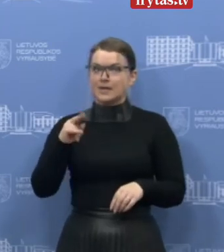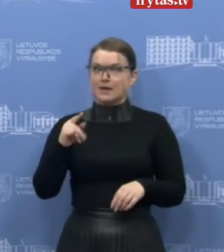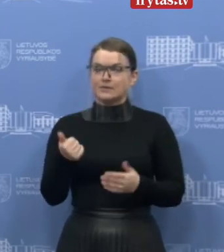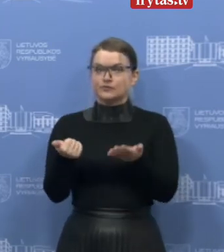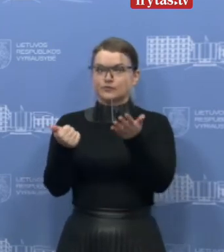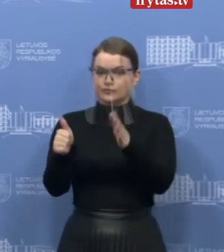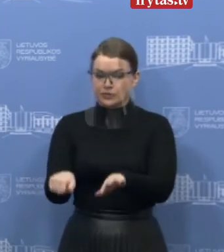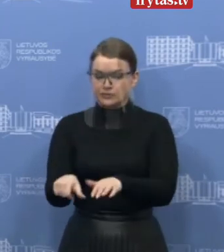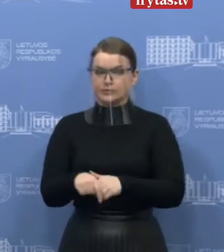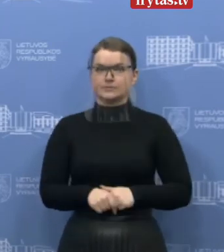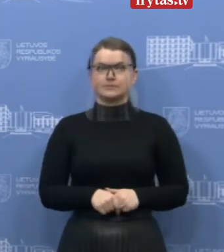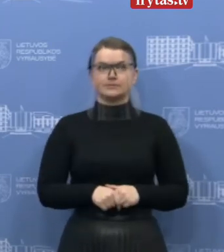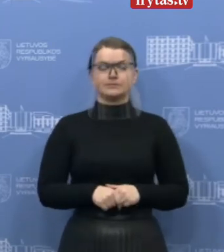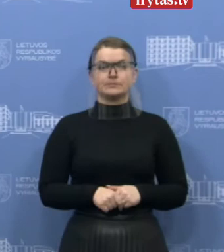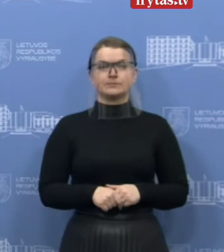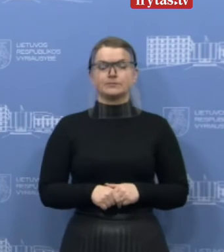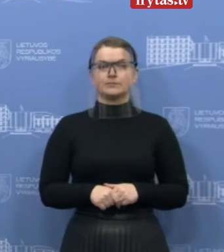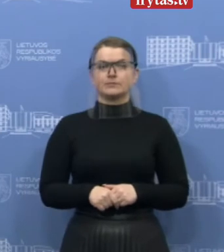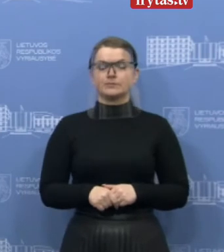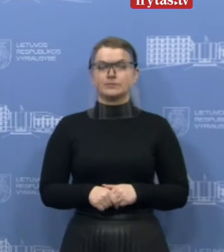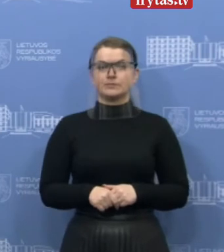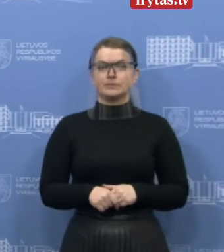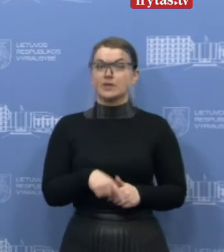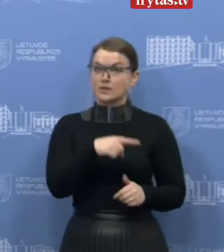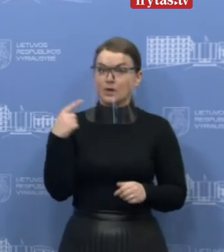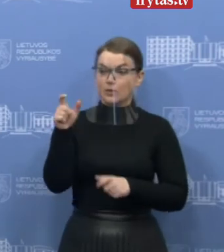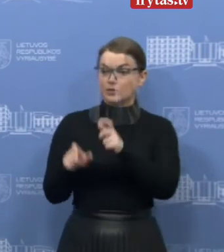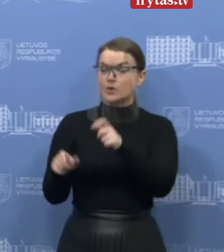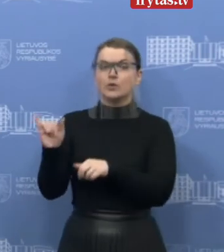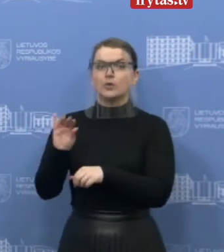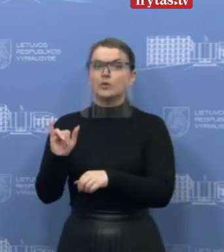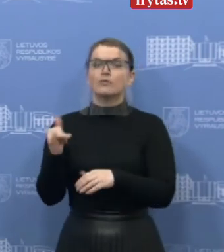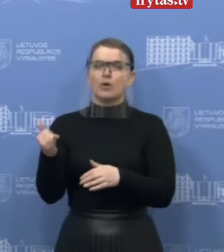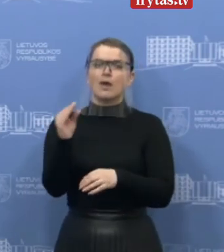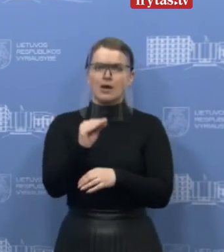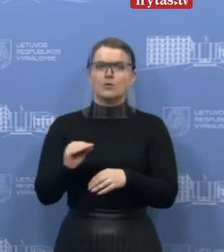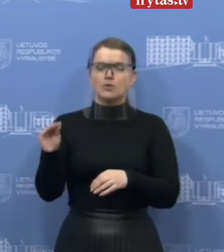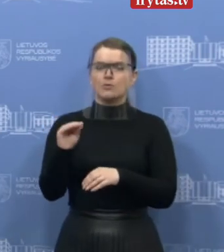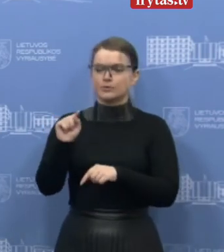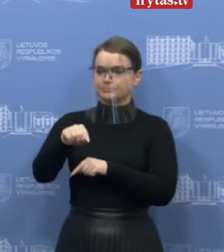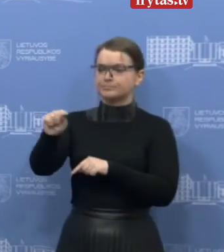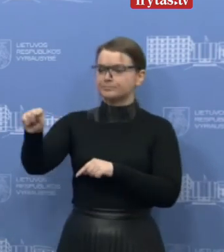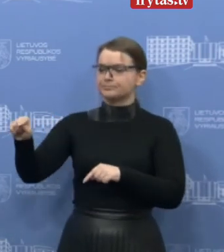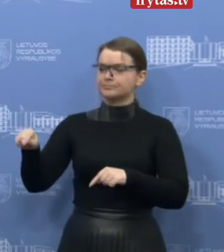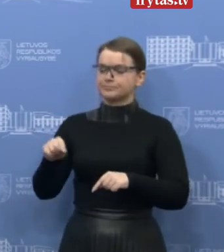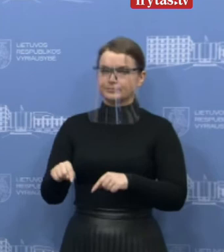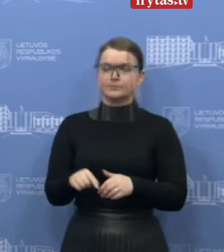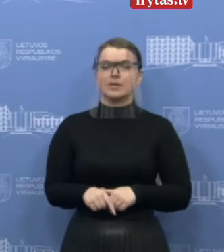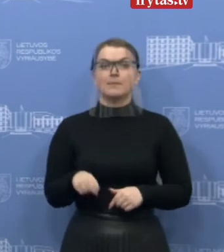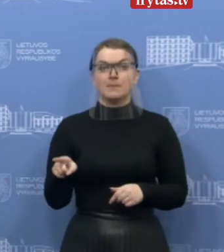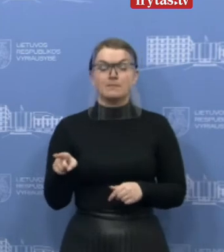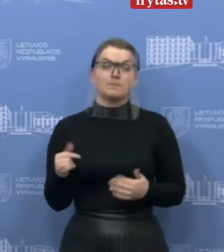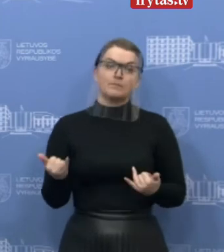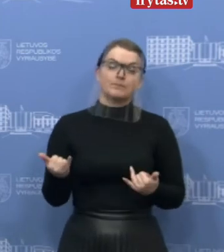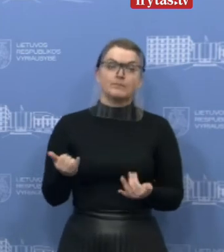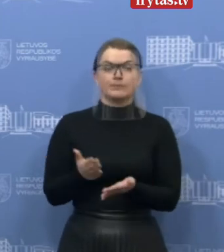šeši. Nemažai dar yra piliečių Europos šalyse, tačiau Europos šalyse, dėl kos mes turime